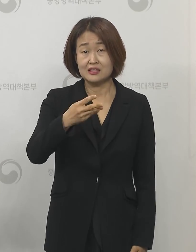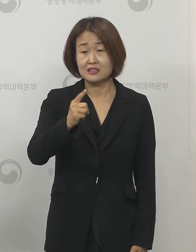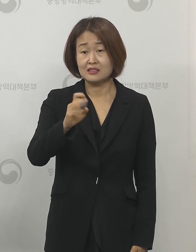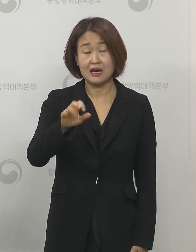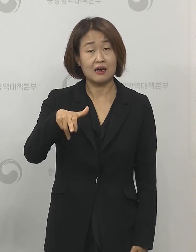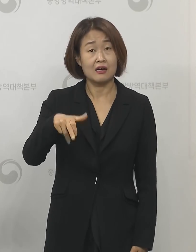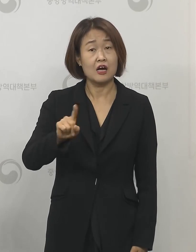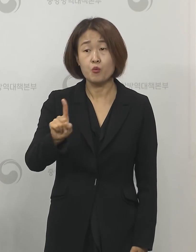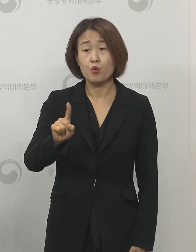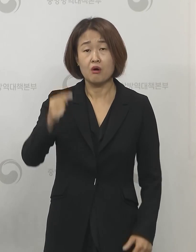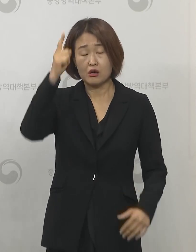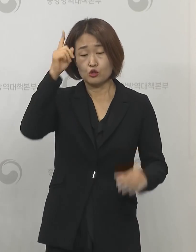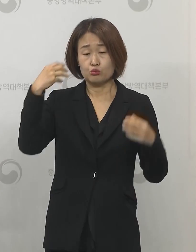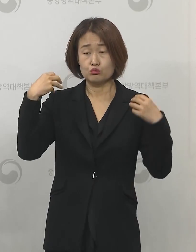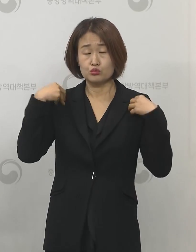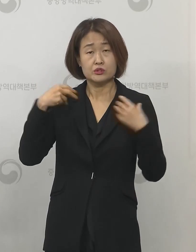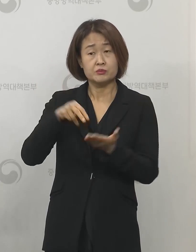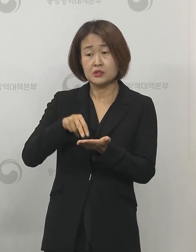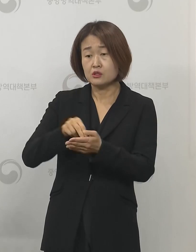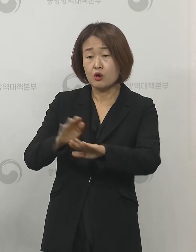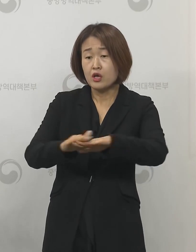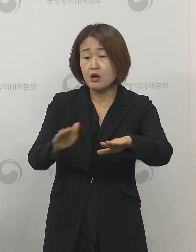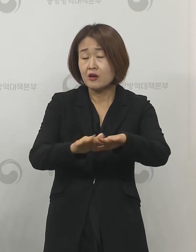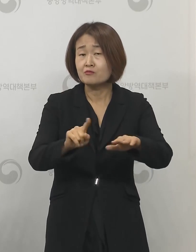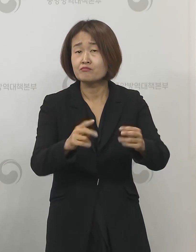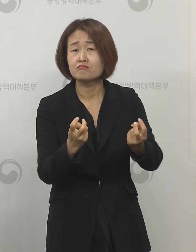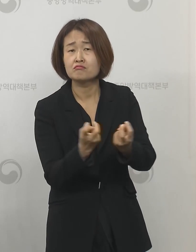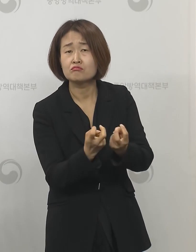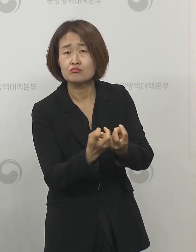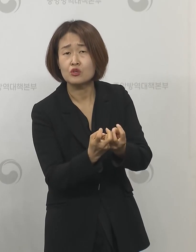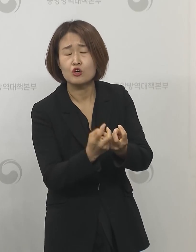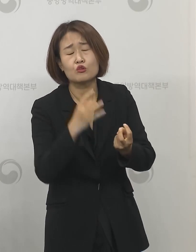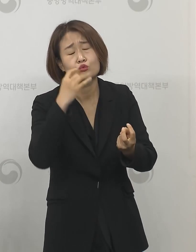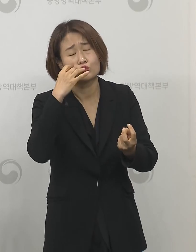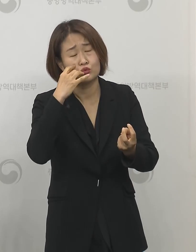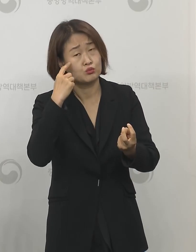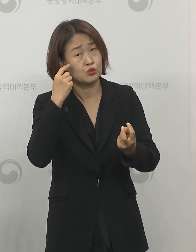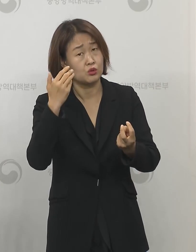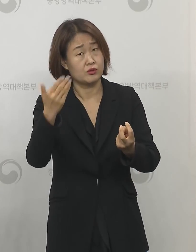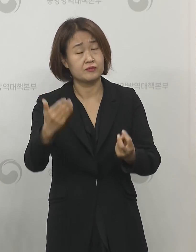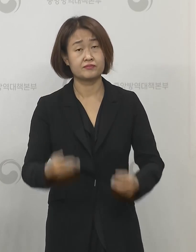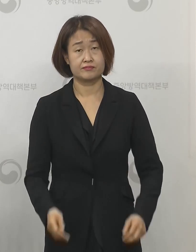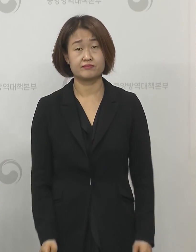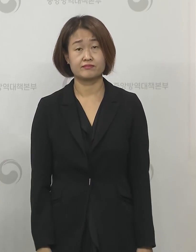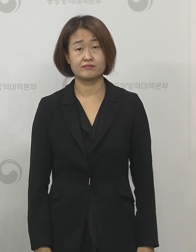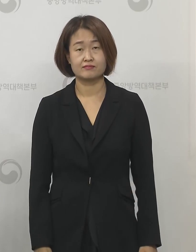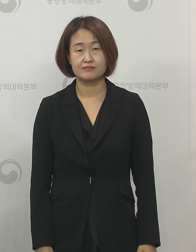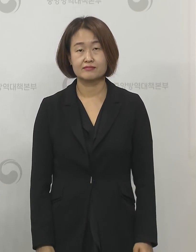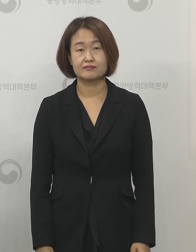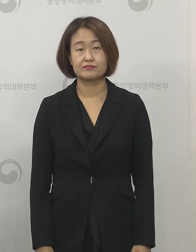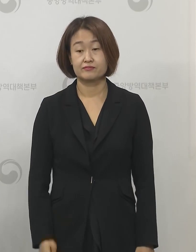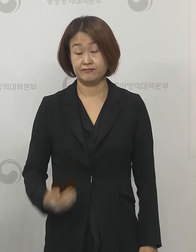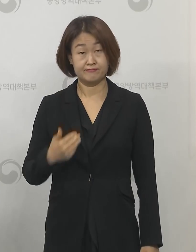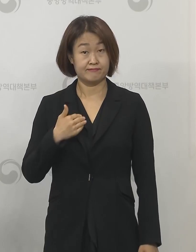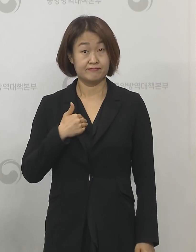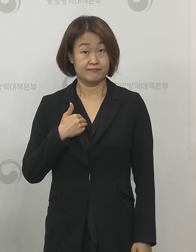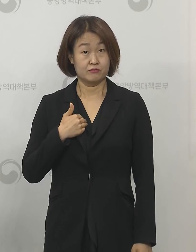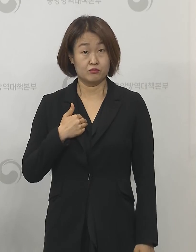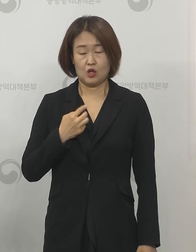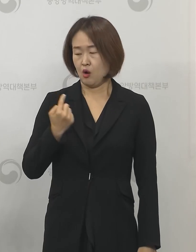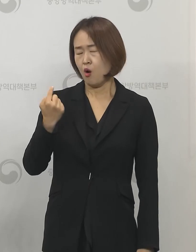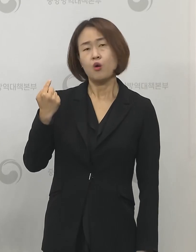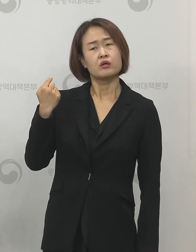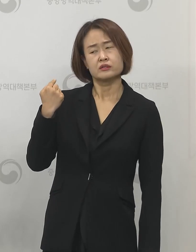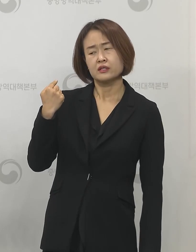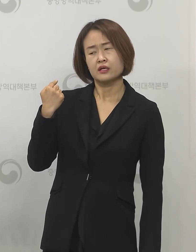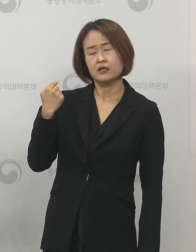정부에선 어떻게 대처하게 되는지 말씀 부탁한다는 질문입니다 네 저희도 이걸 어저께